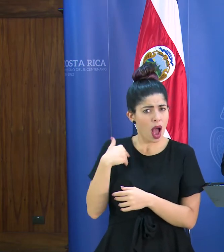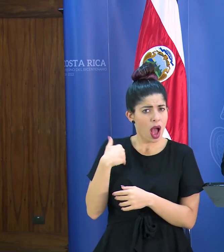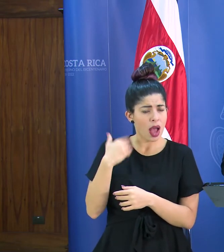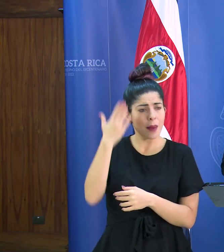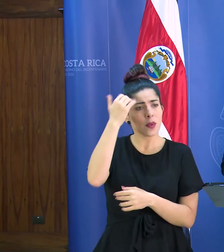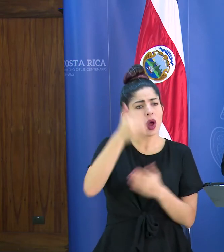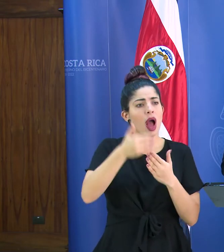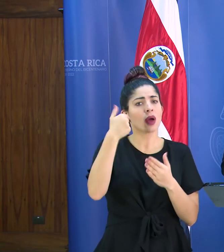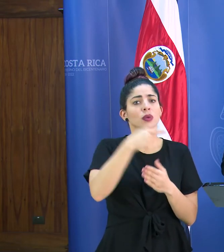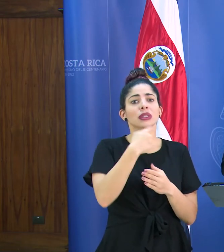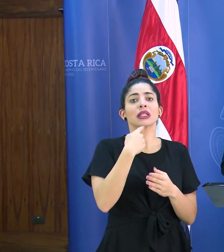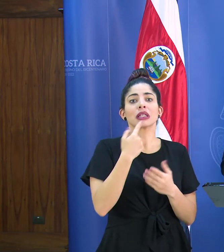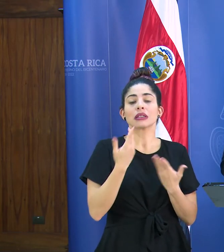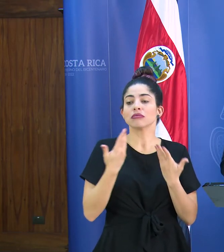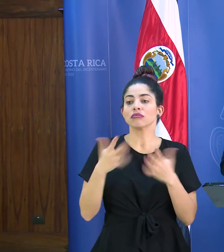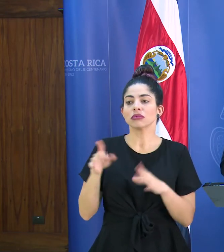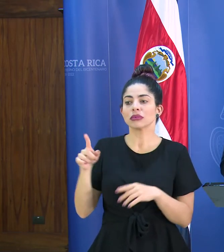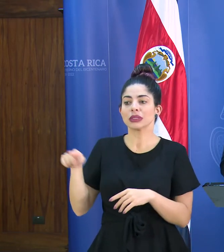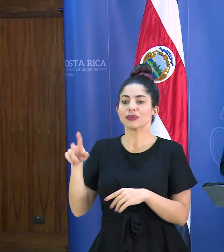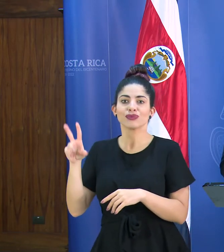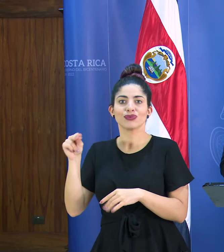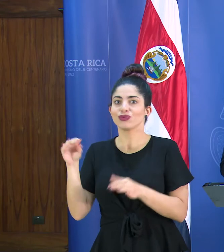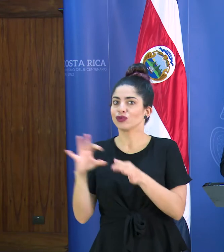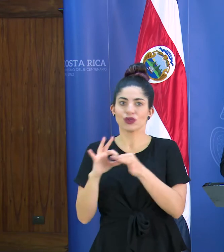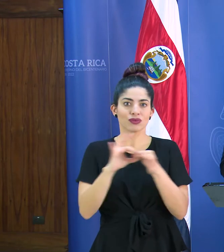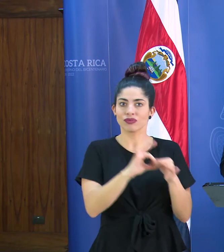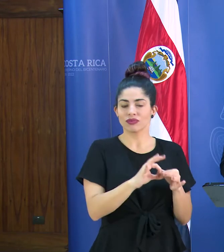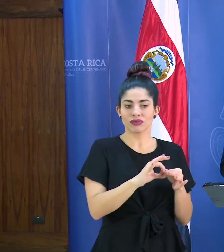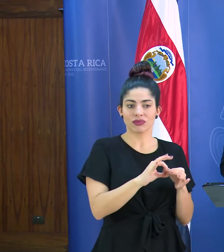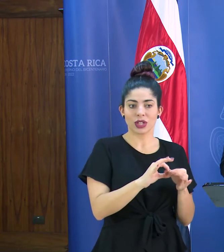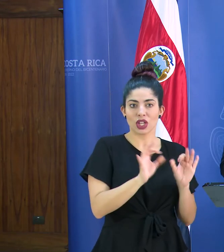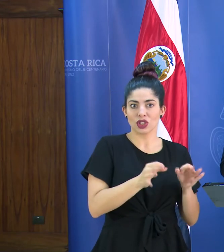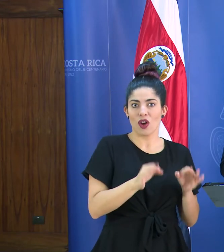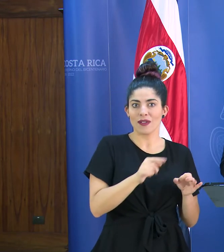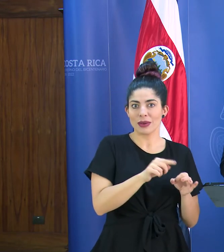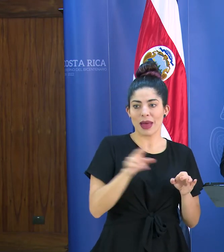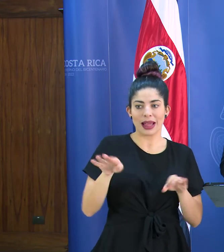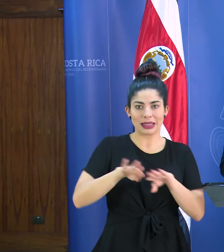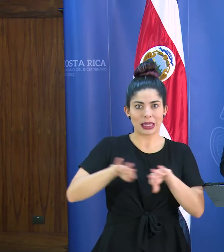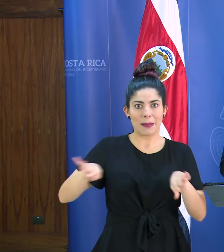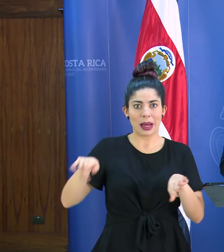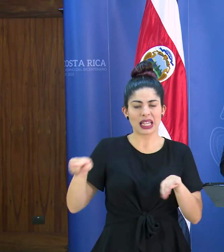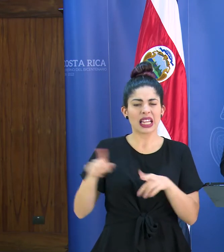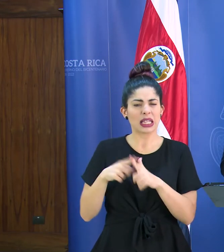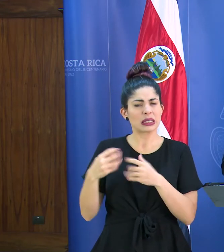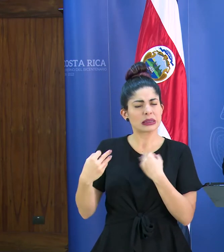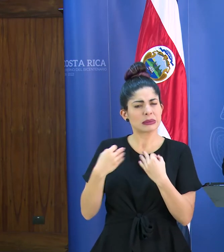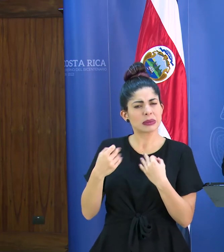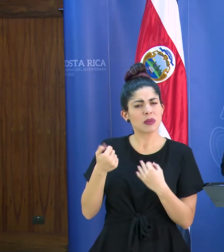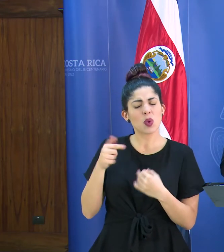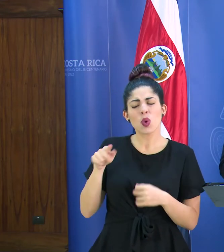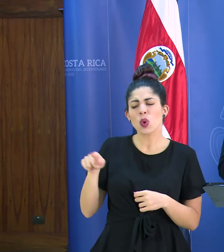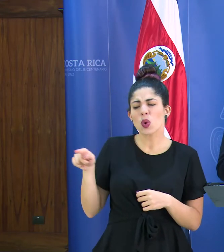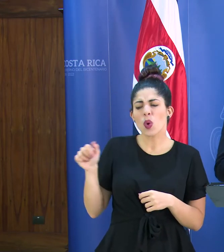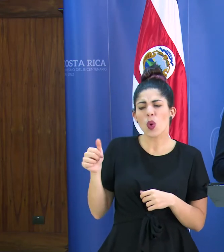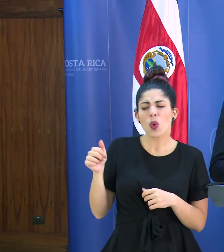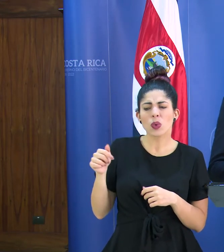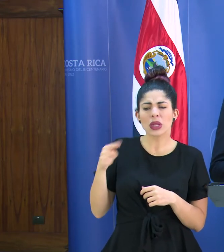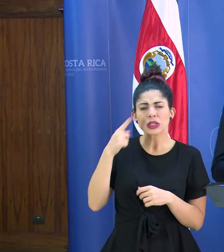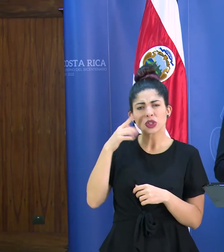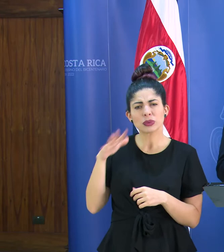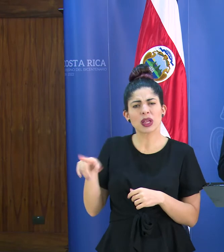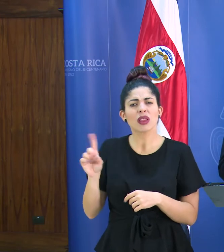usted mencionaba que ya no tienen relación con los casos que se han confirmado entonces tal vez explicarnos un poco de dónde están